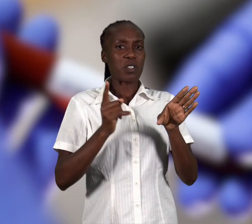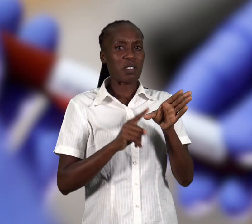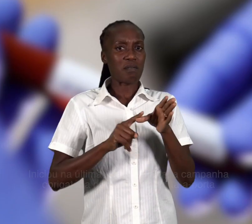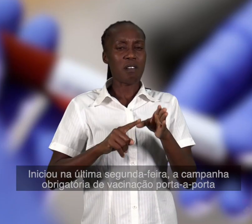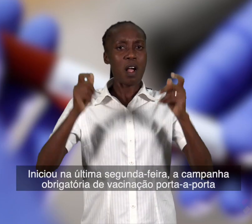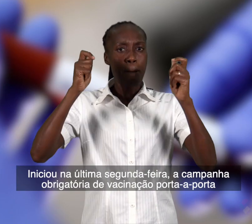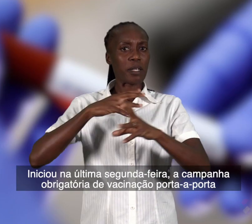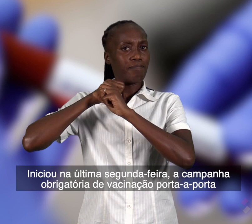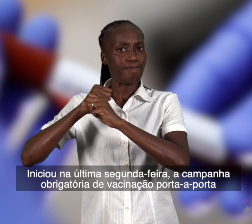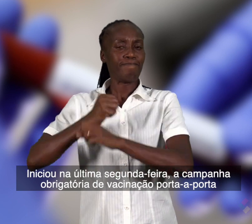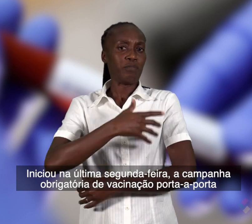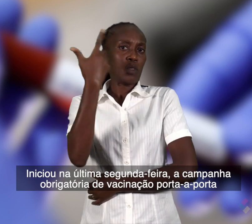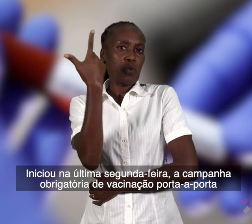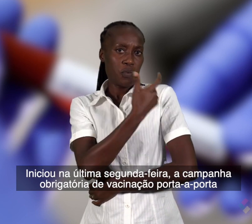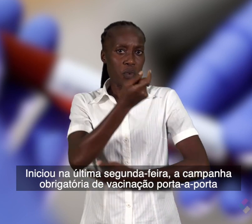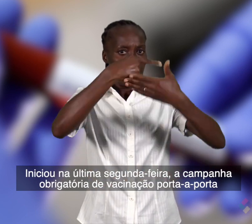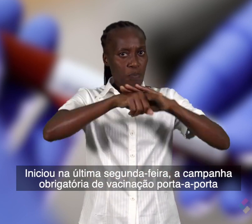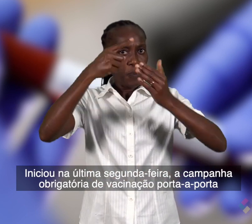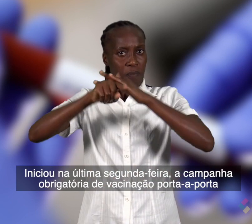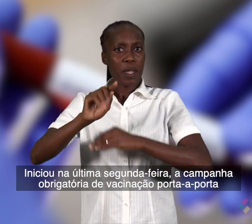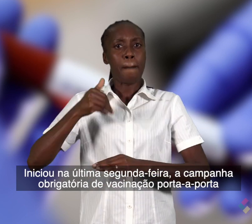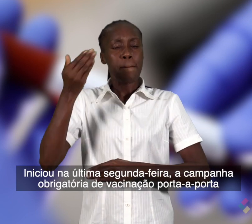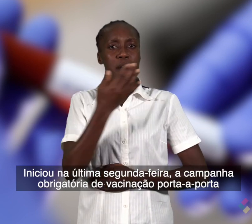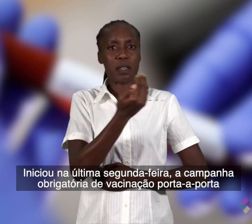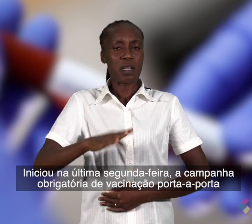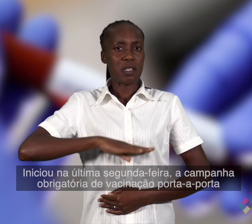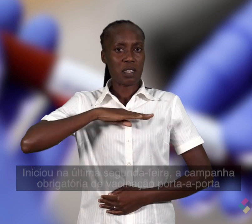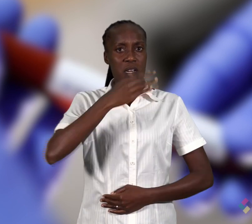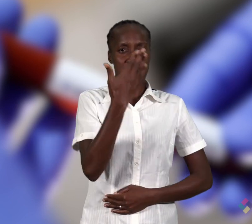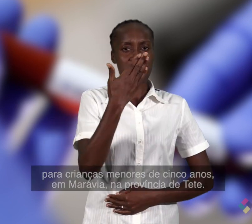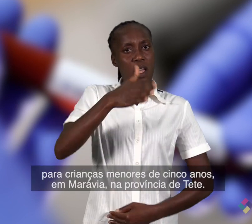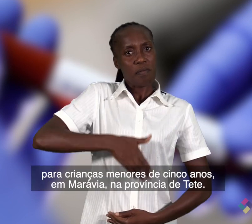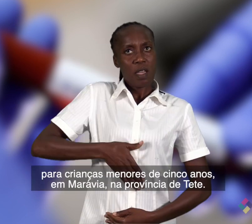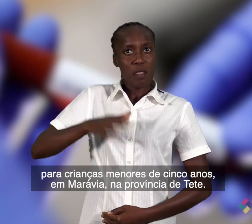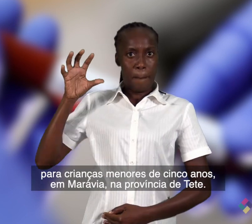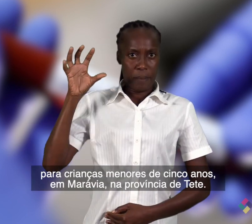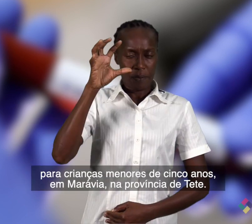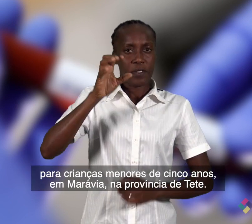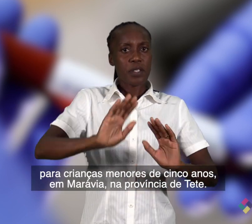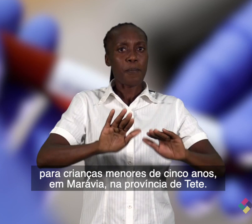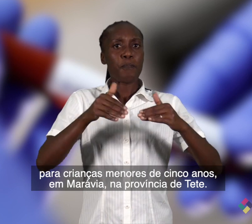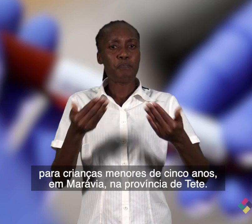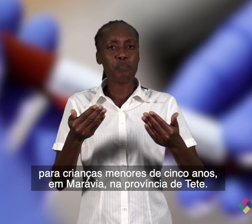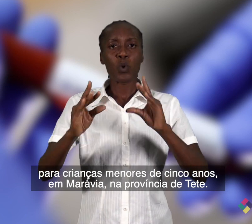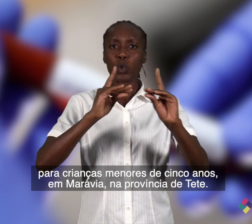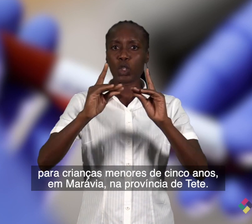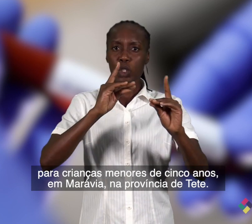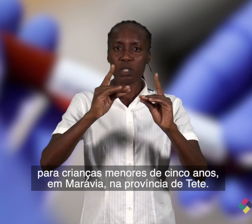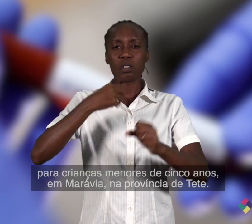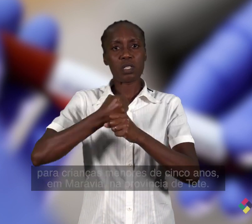Iniciou na última segunda-feira a campanha obrigatória de vacinação porta-a-porta para crianças menores de 5 anos em Marávia, província de Tete.